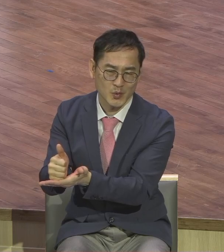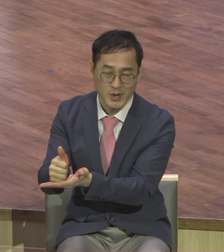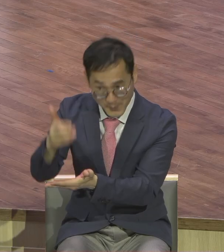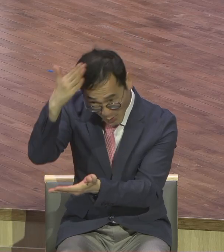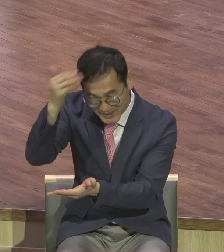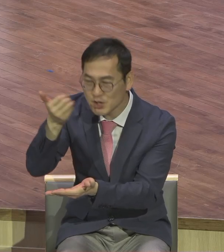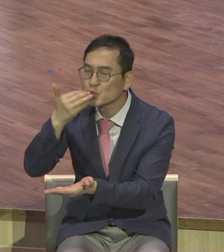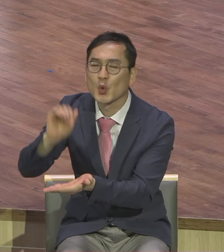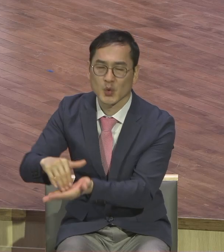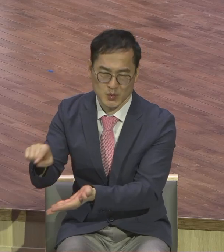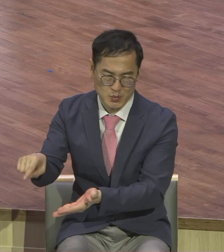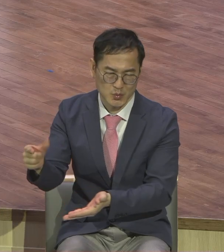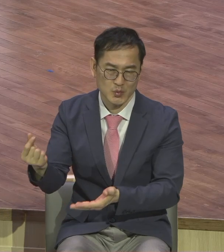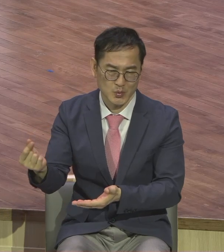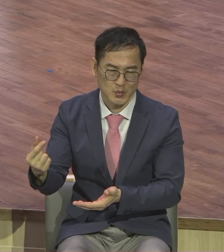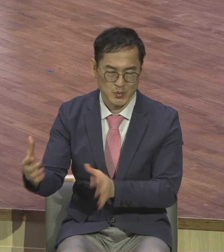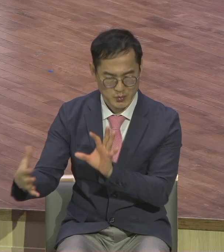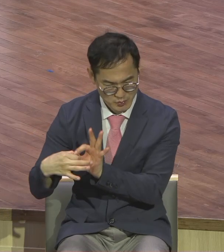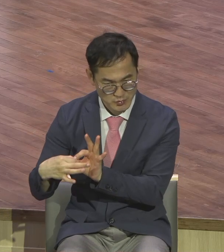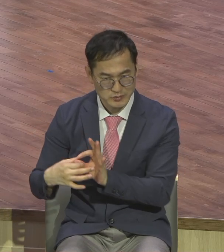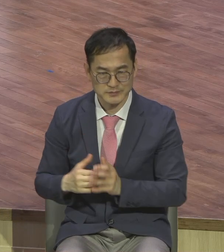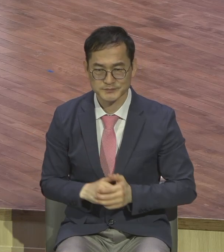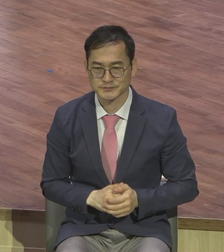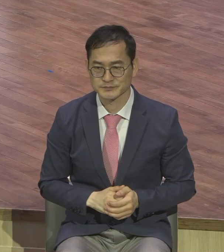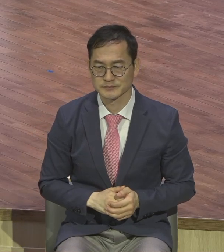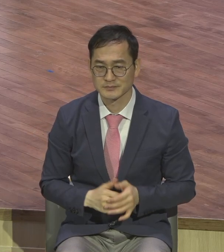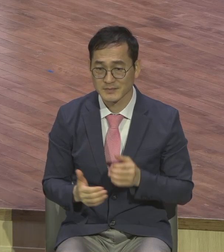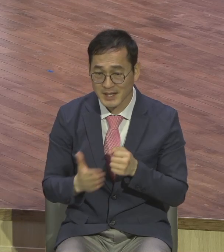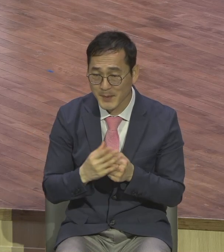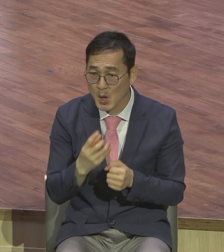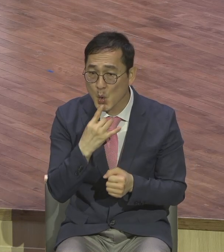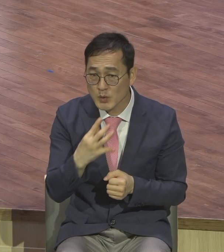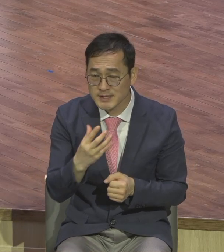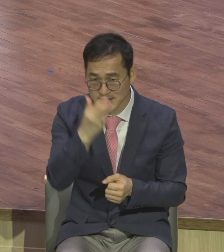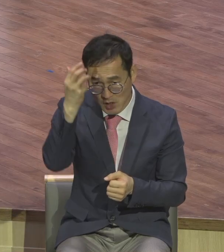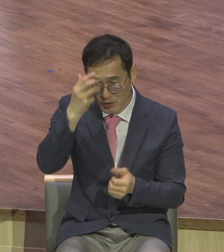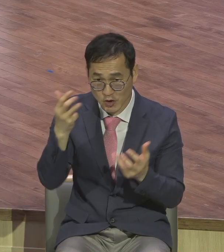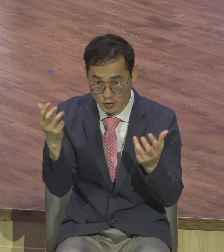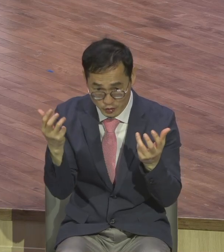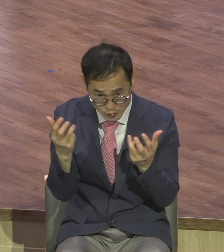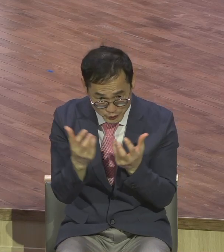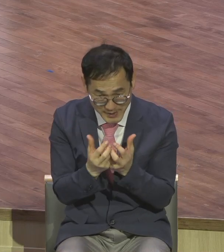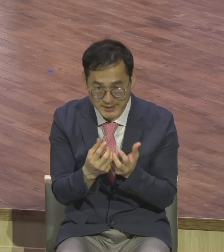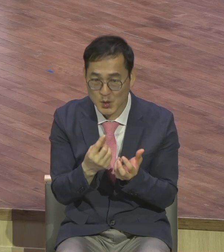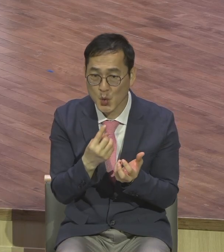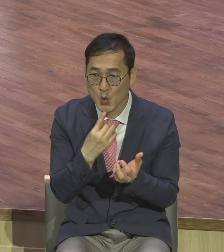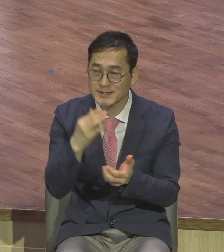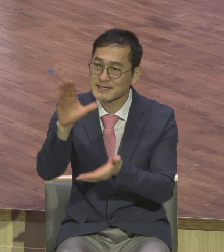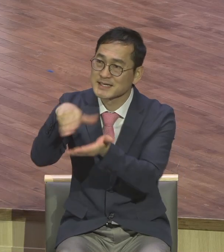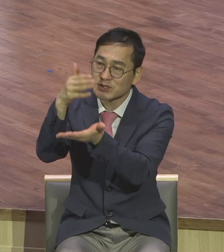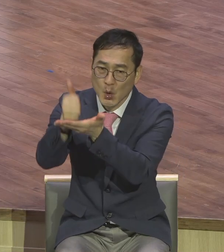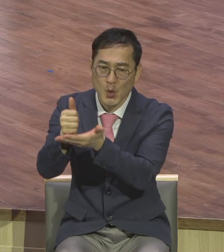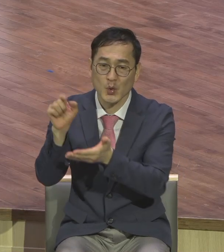그리스도 오직 하얀 마라 오직 성령 충만을 늘 입으로 인신하고 여러분 고백하시길 바랍니다.